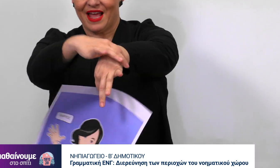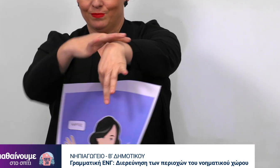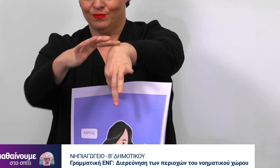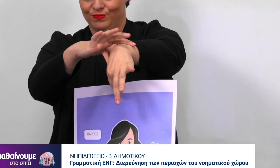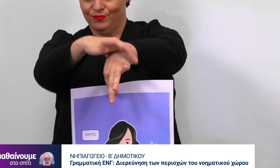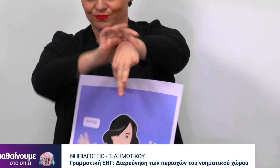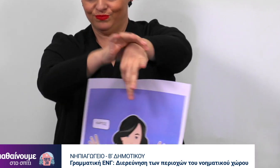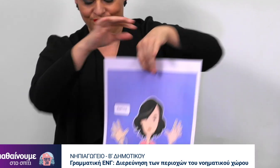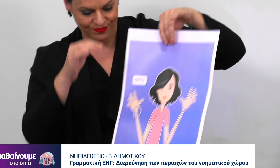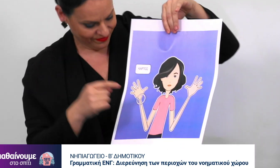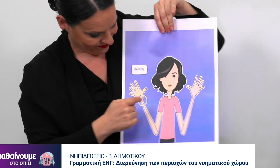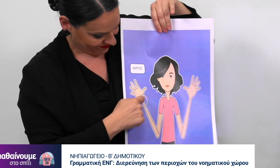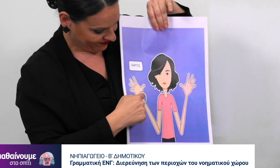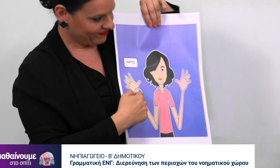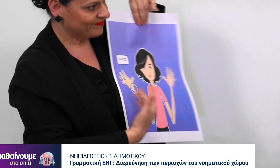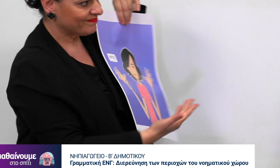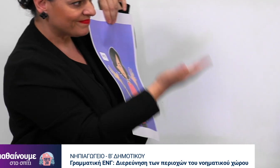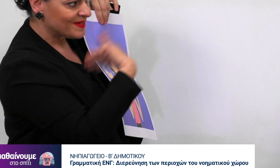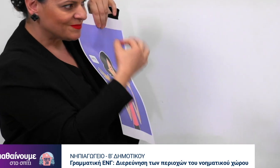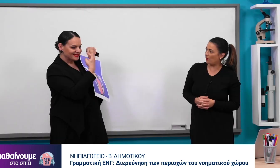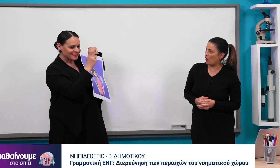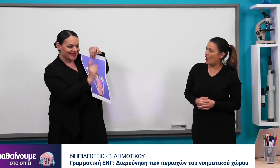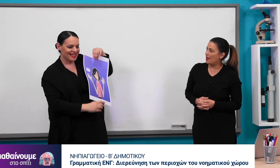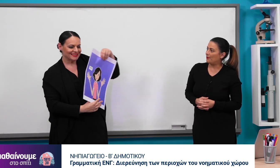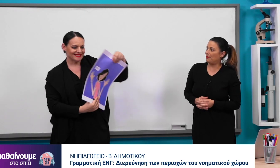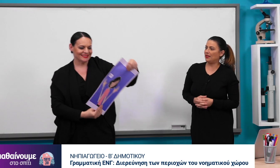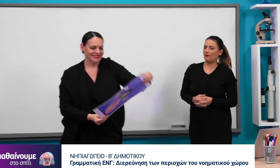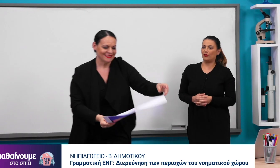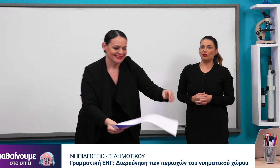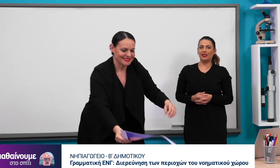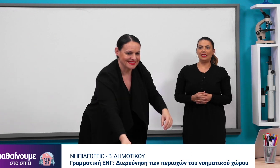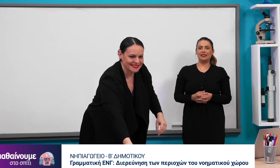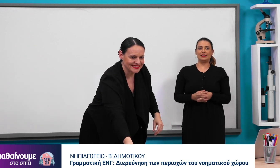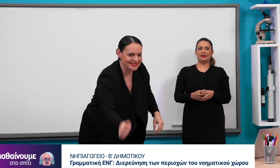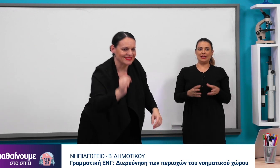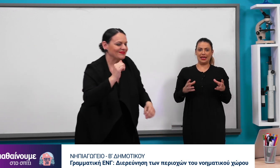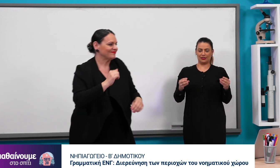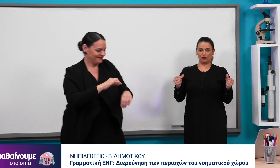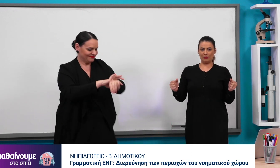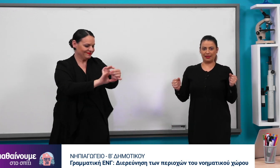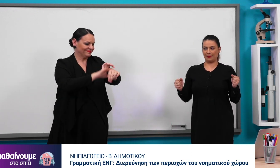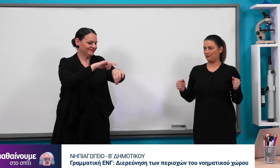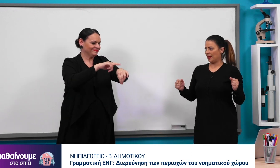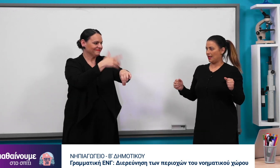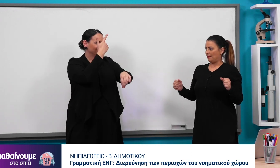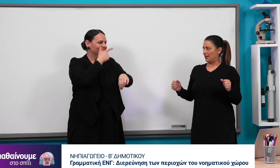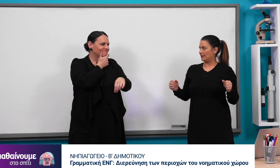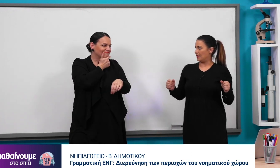Καρπός λοιπόν. Η αφήσα δείχνει τον καρπό. Πρέπει να βρω τρεις λέξεις νοήματα. Μάλιστα.